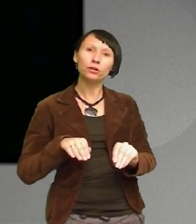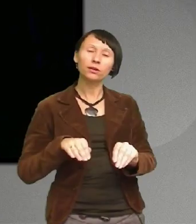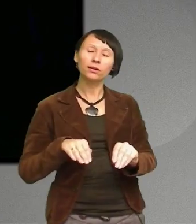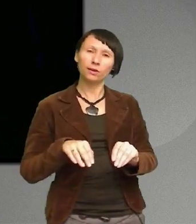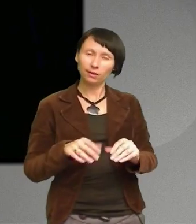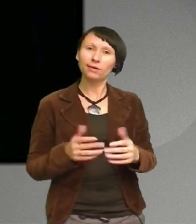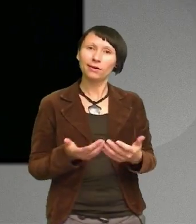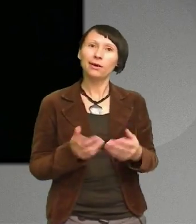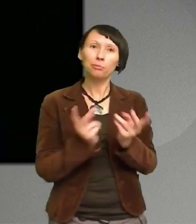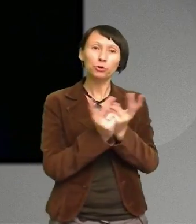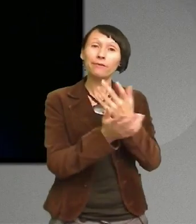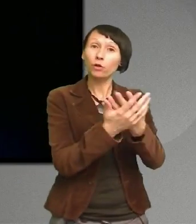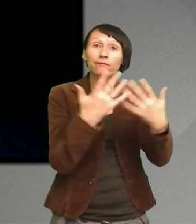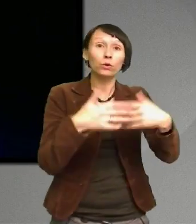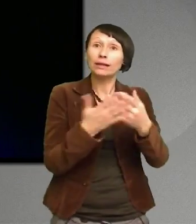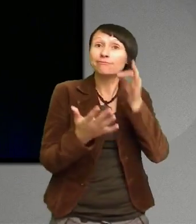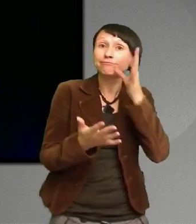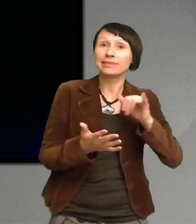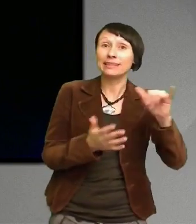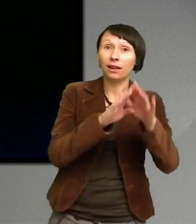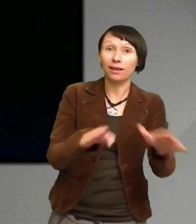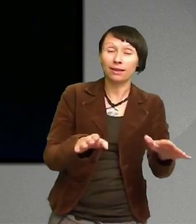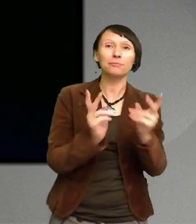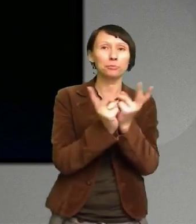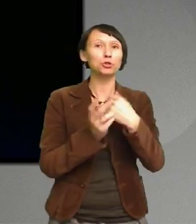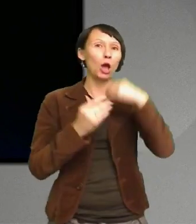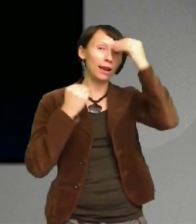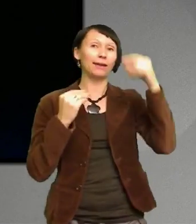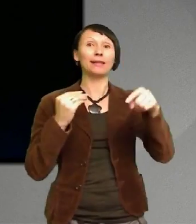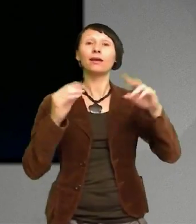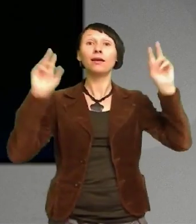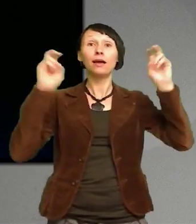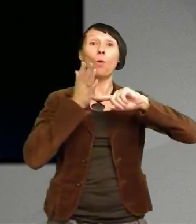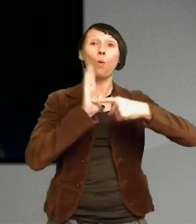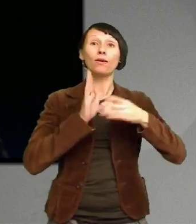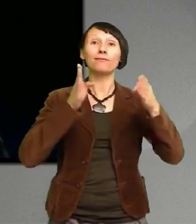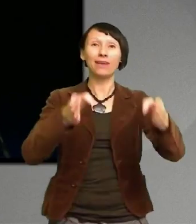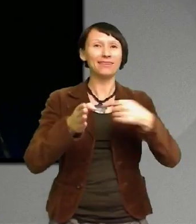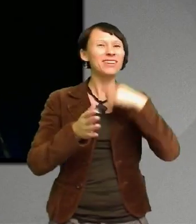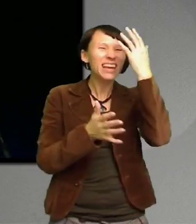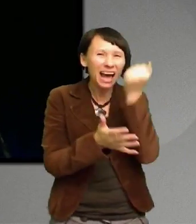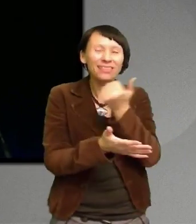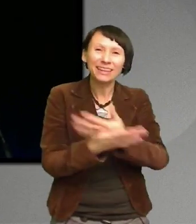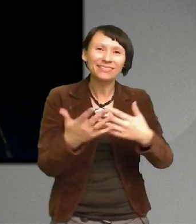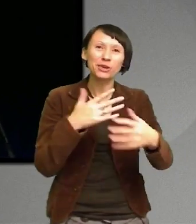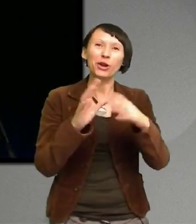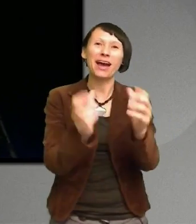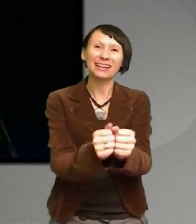Så jag fick helt enkelt lära mig den hårda vägen Att man kan inte göra allt Men jag tror även att vi unga Vi måste få